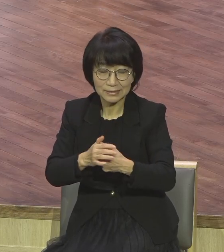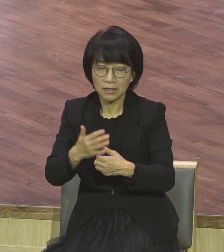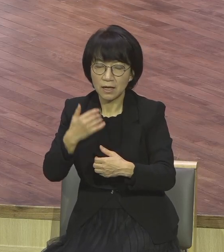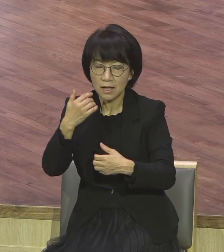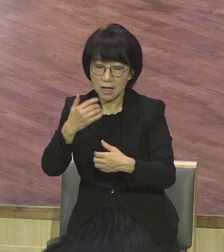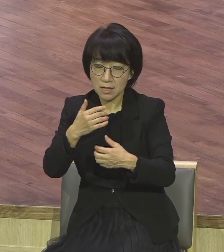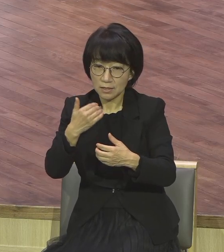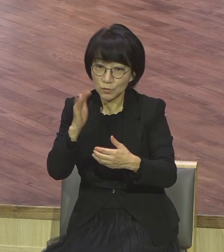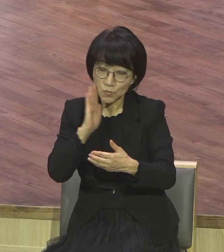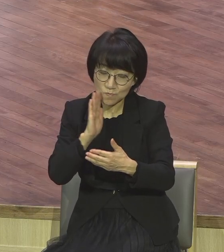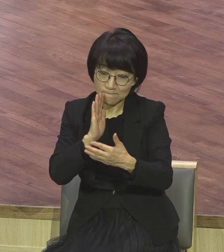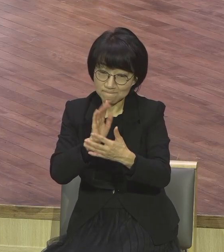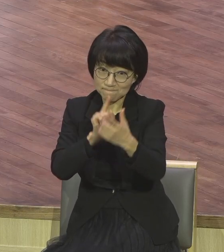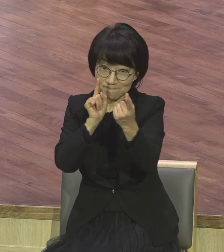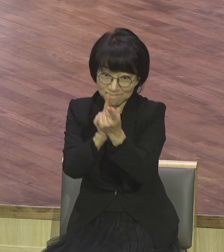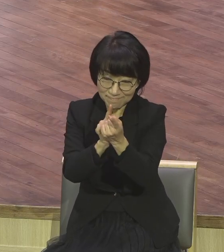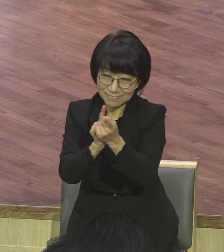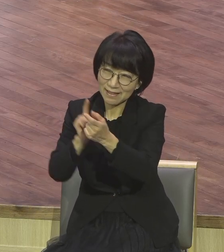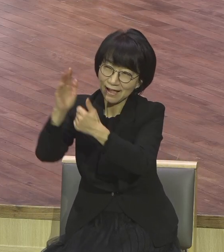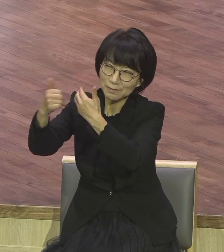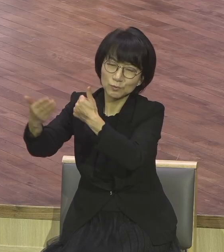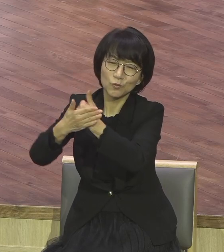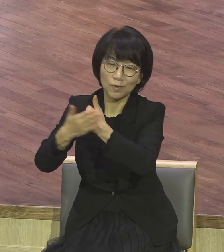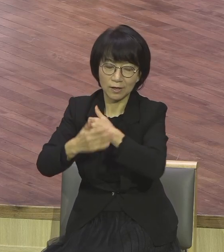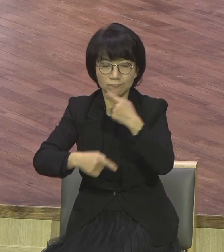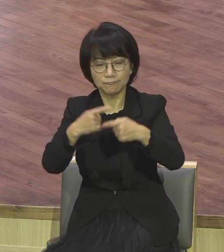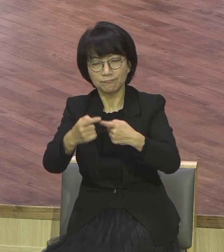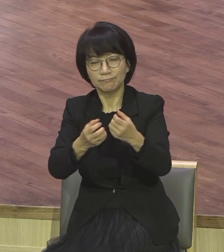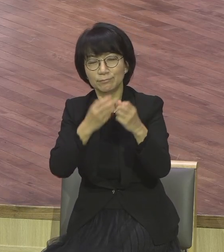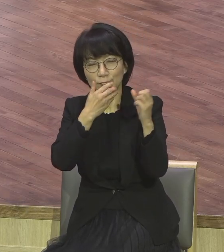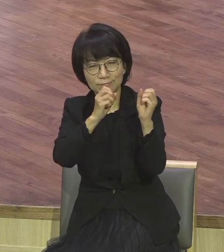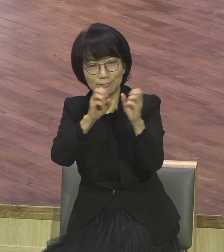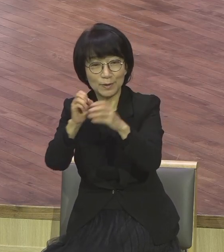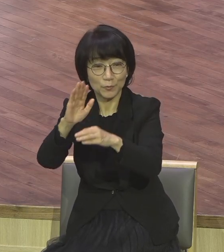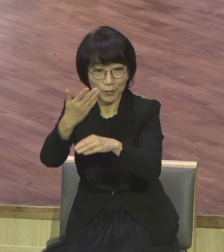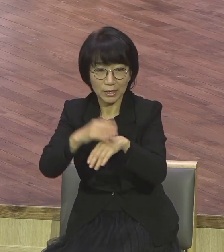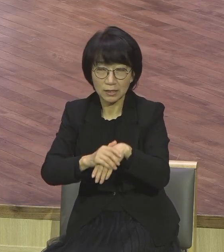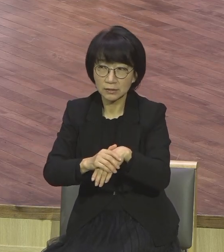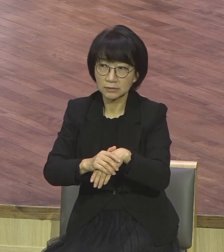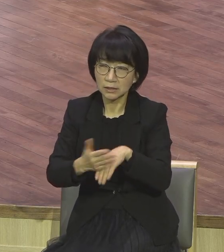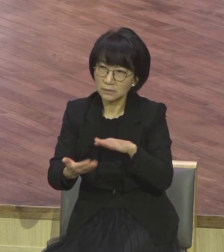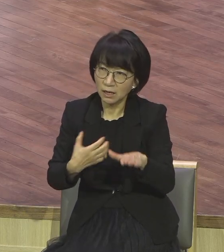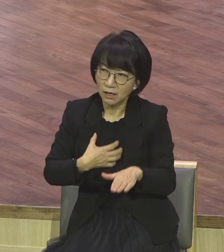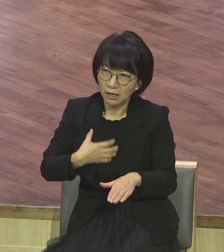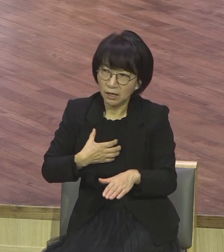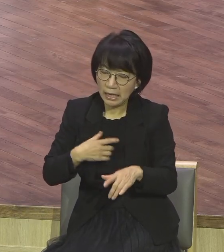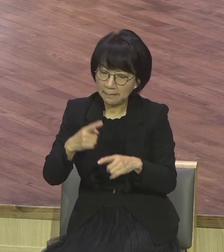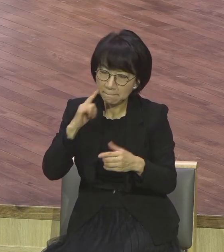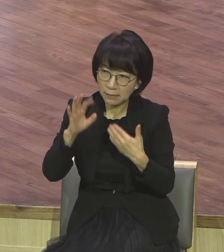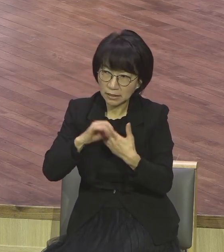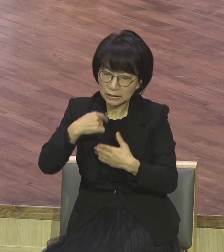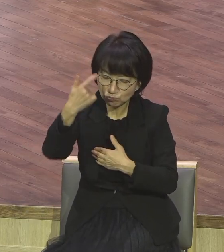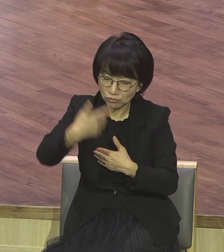알았어요 미리 걱정해가지고 내가 이거 물으면 어떻게 하지 저 네 성경도 모르는데 저거 물으면 어떻게 하지